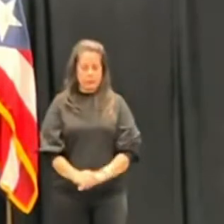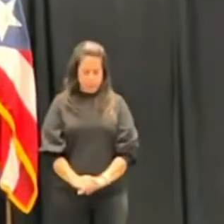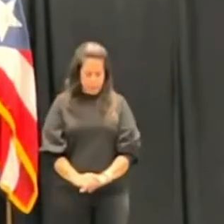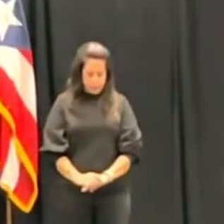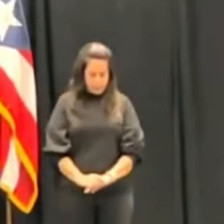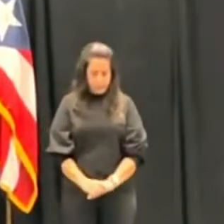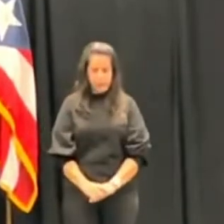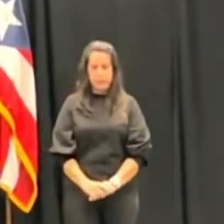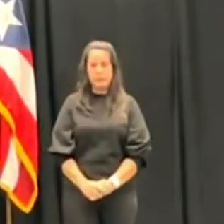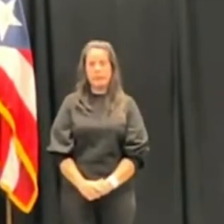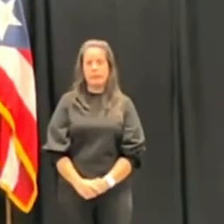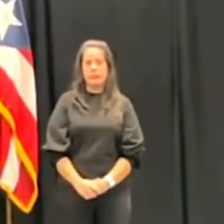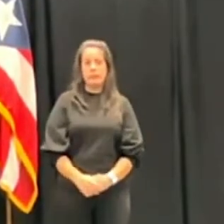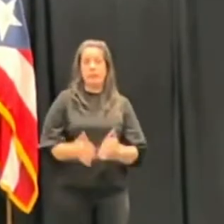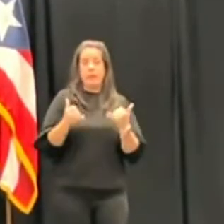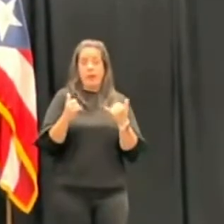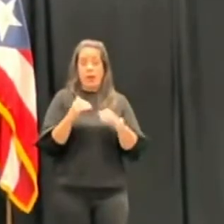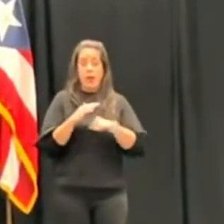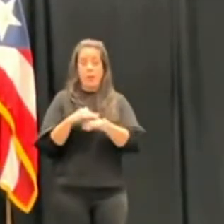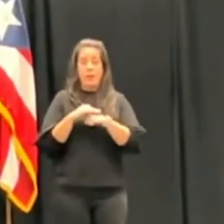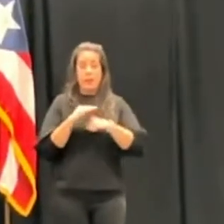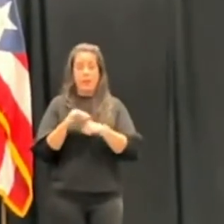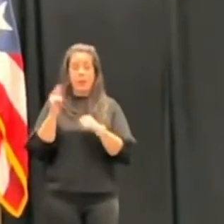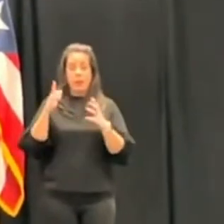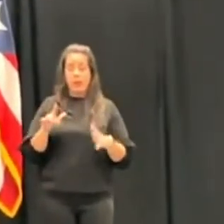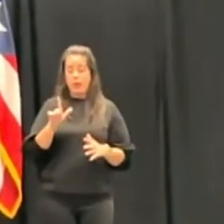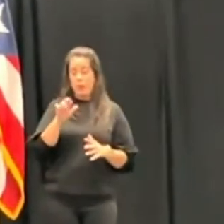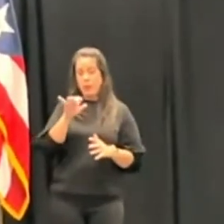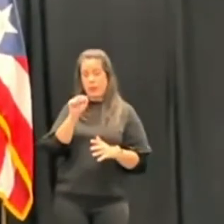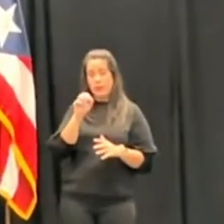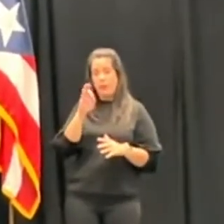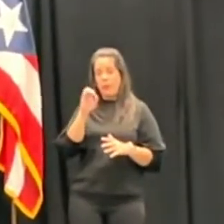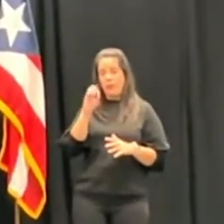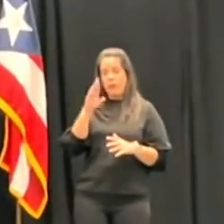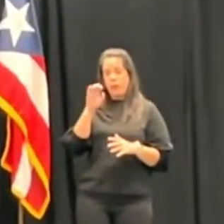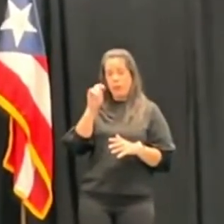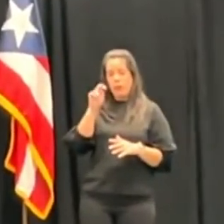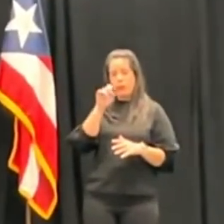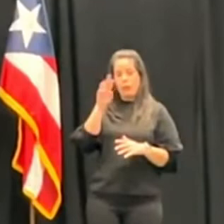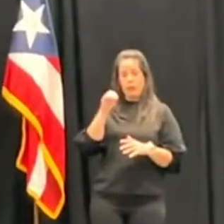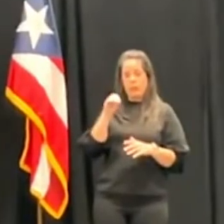Ahora vamos a solicitarle al gobernador Luis Fortuño, por favor, unas palabras.